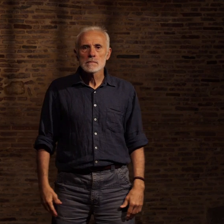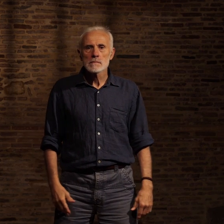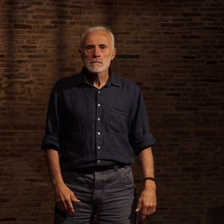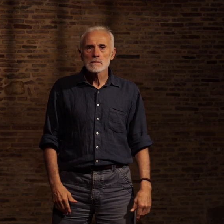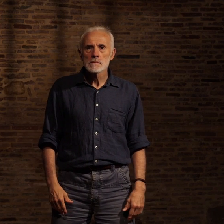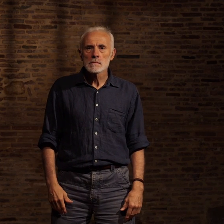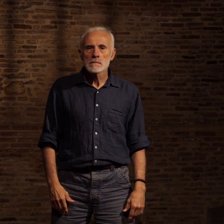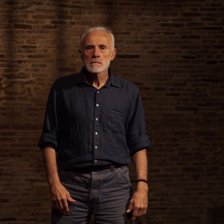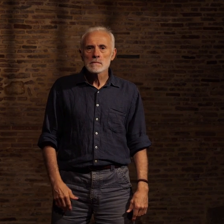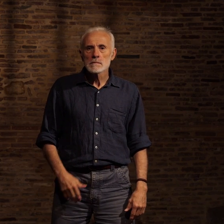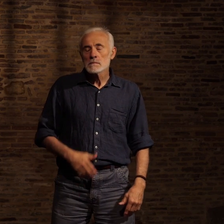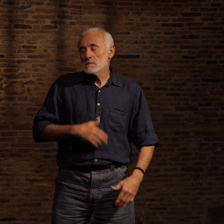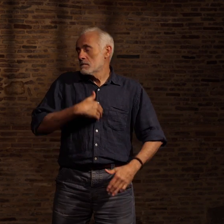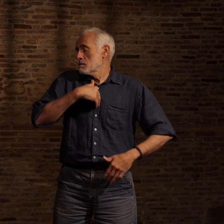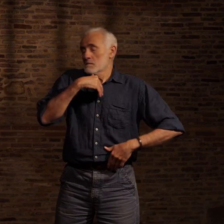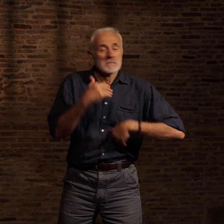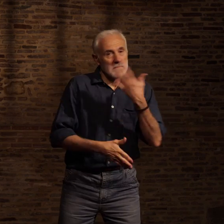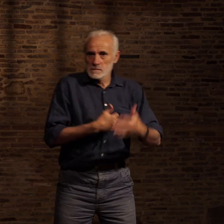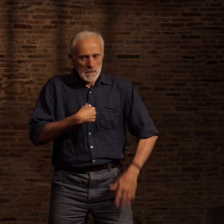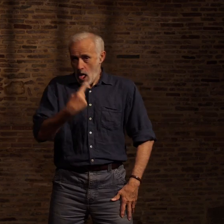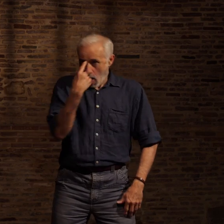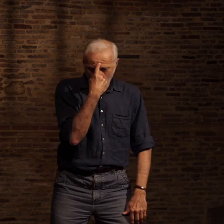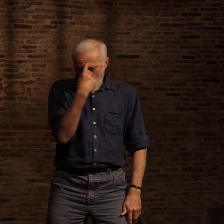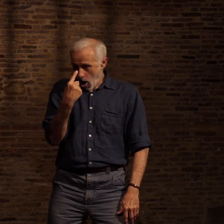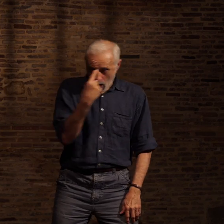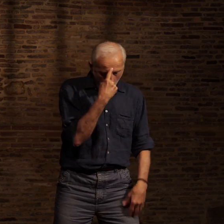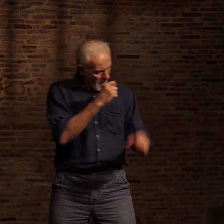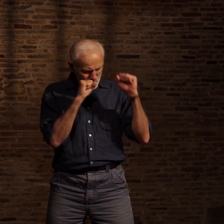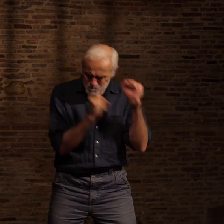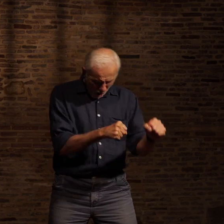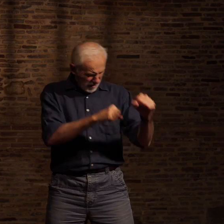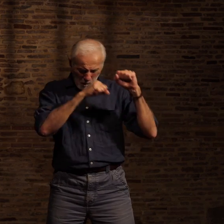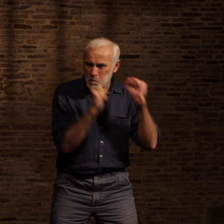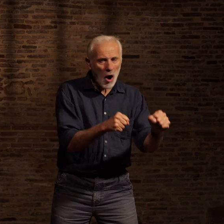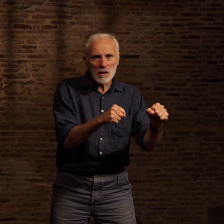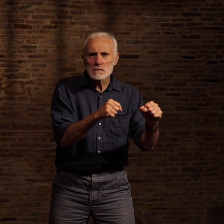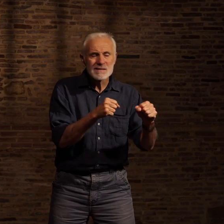Ensuite, je n'ai vécu que pour la boxe. La boxe est devenue l'alpha et l'oméga de ma vie.